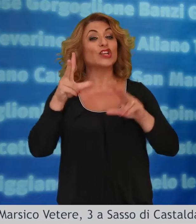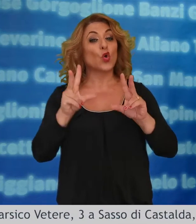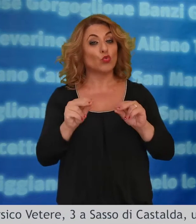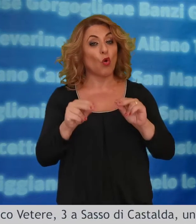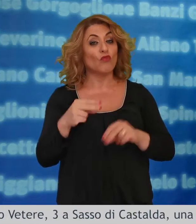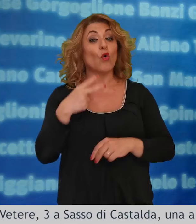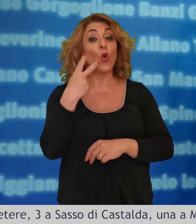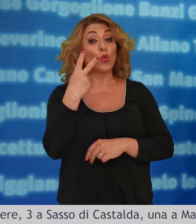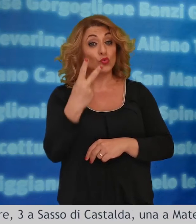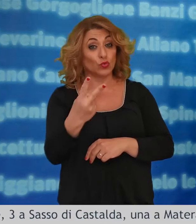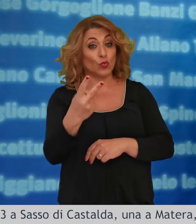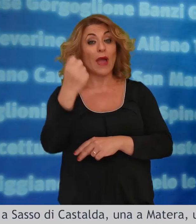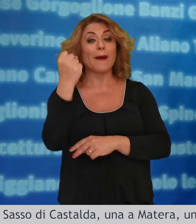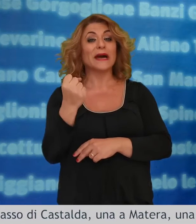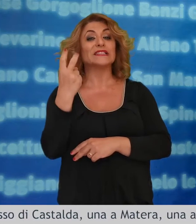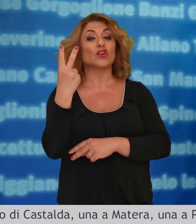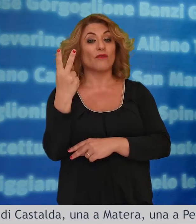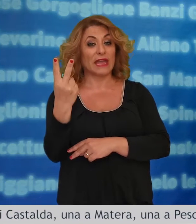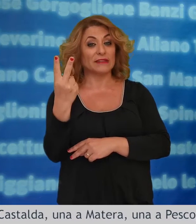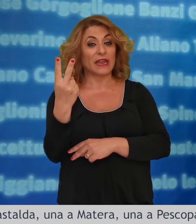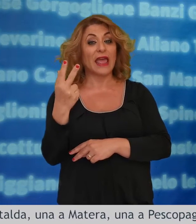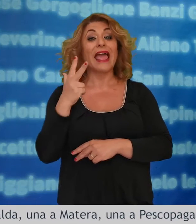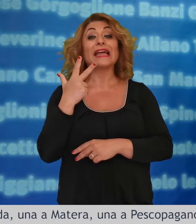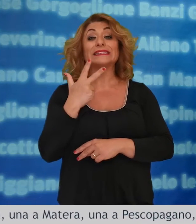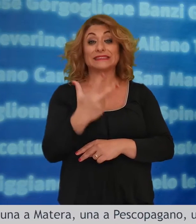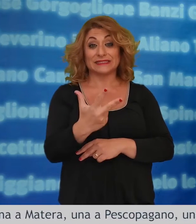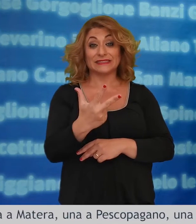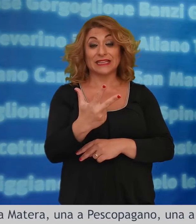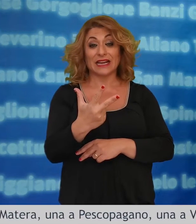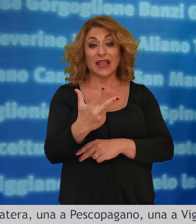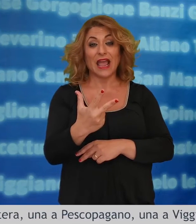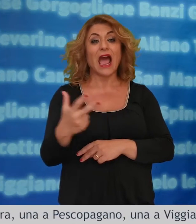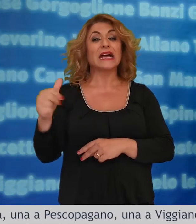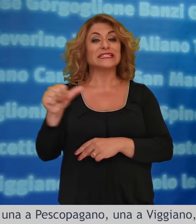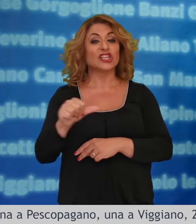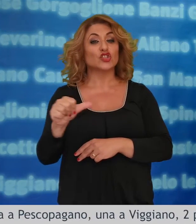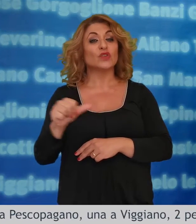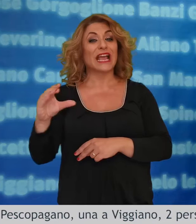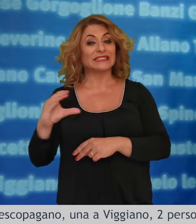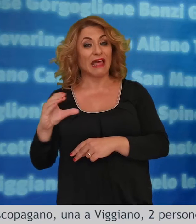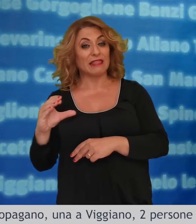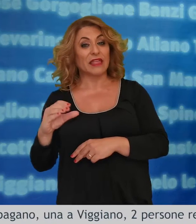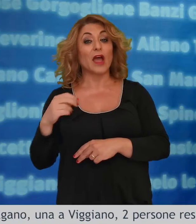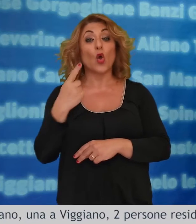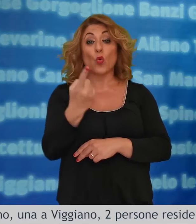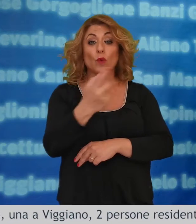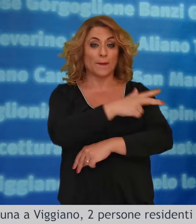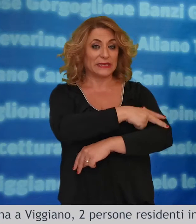a marsico vetere tre a sasso di castalda una a matera una a